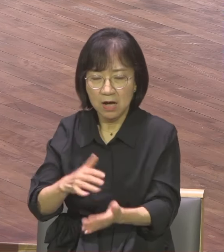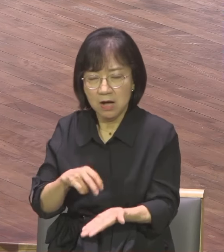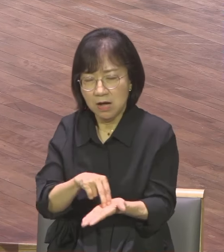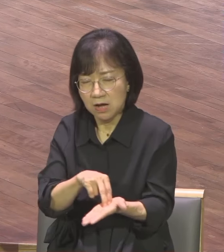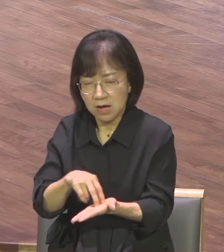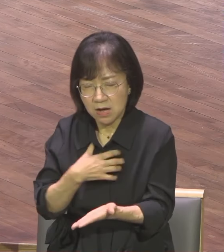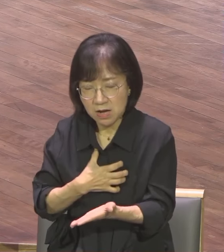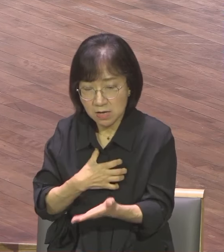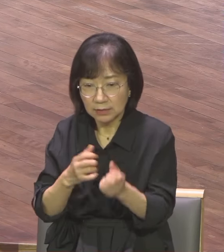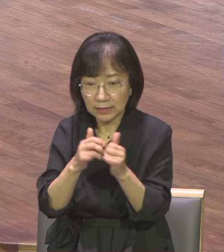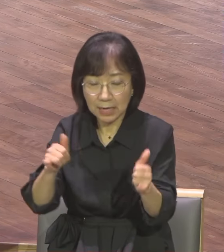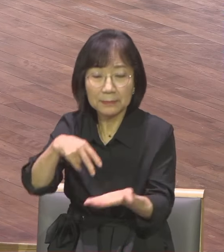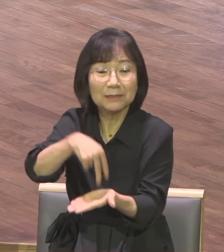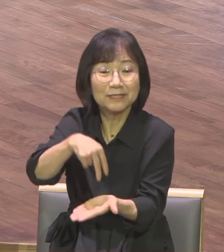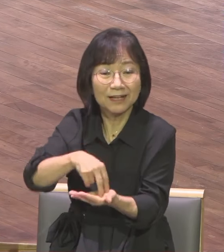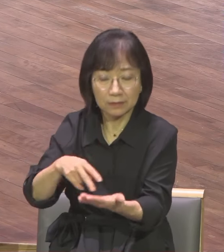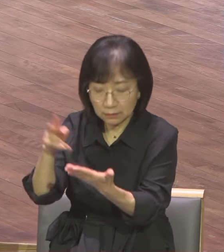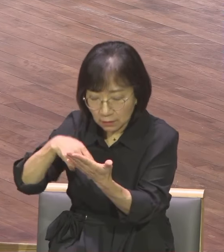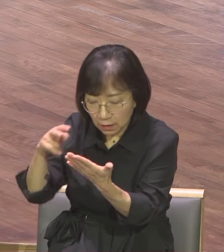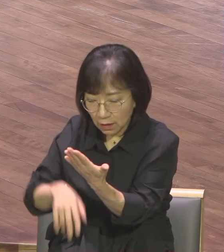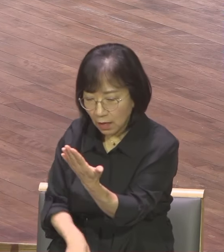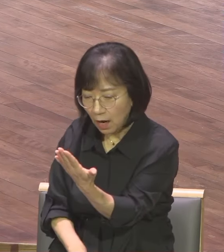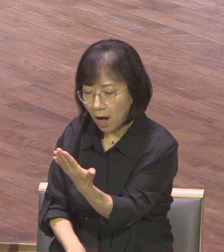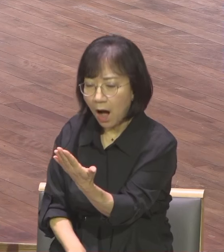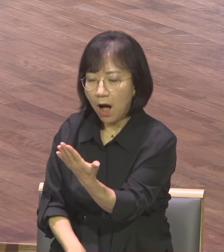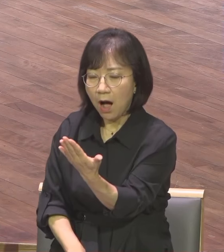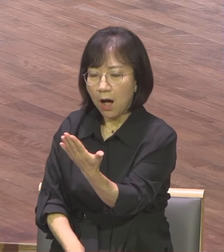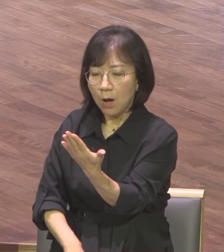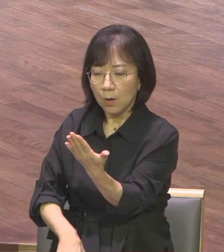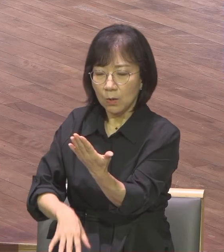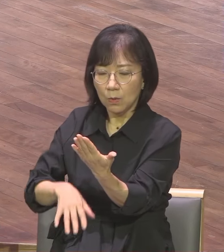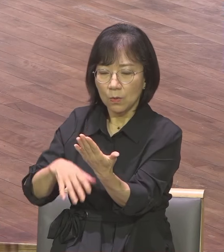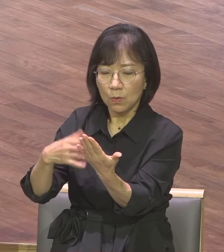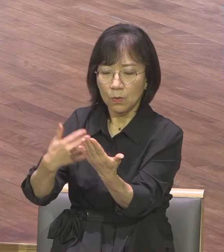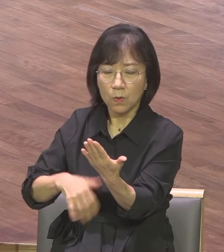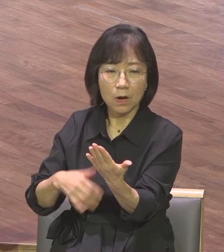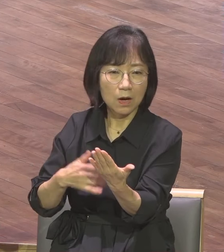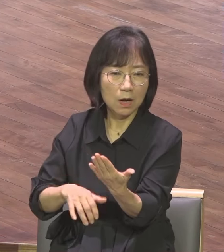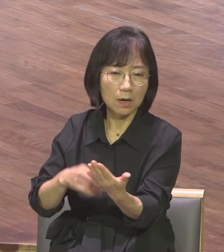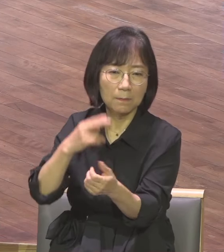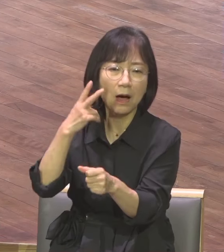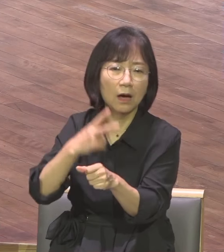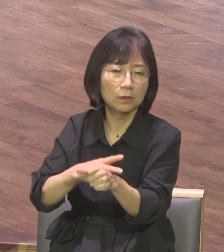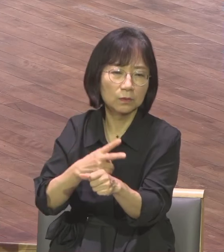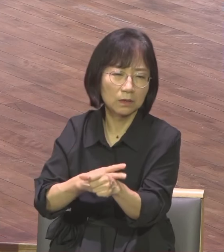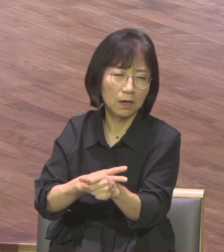입장에서는 엄청난 메시지입니다 아마 제가 그 현장에서